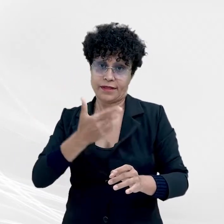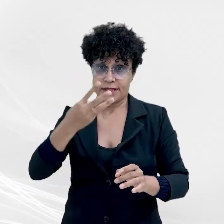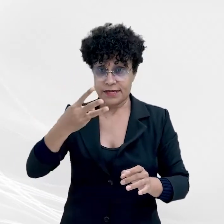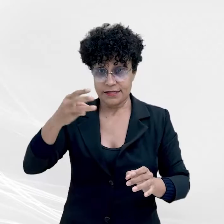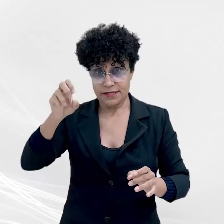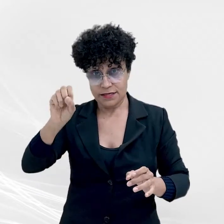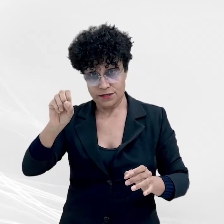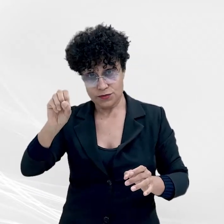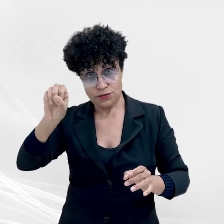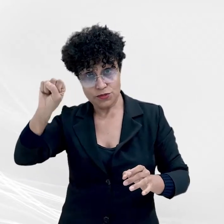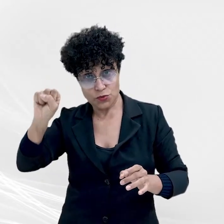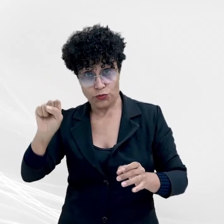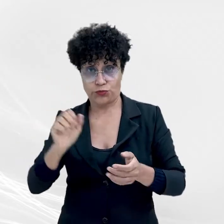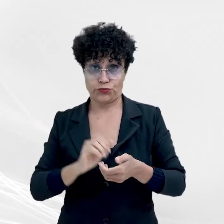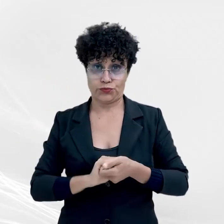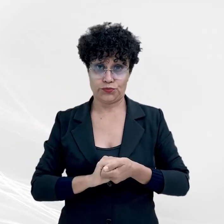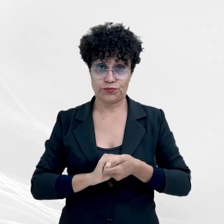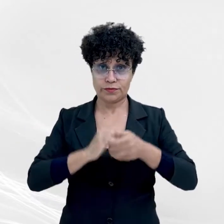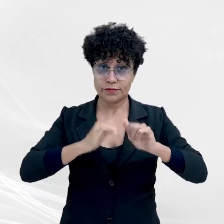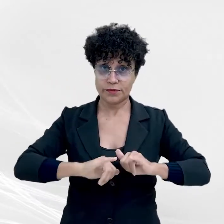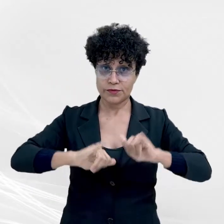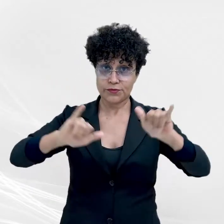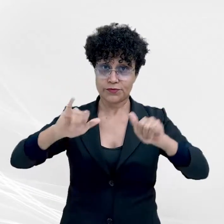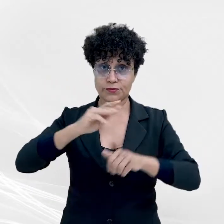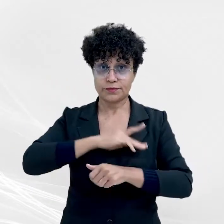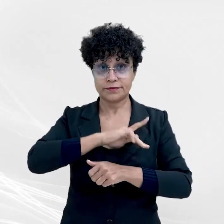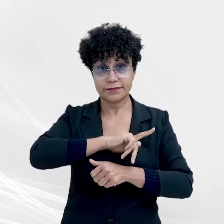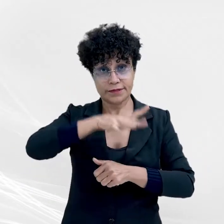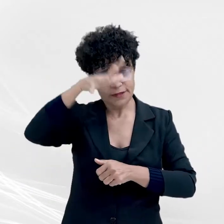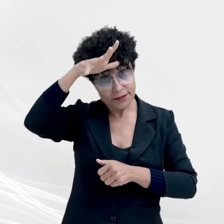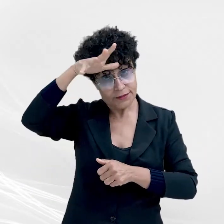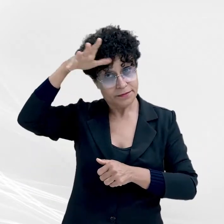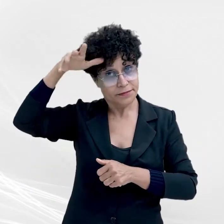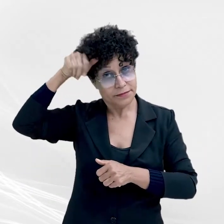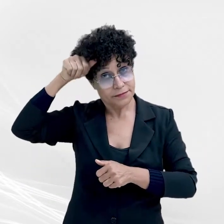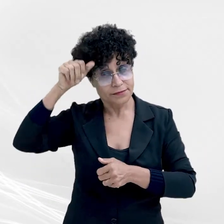Este é um conteúdo do Ministério Público do Estado de Mato Grosso.